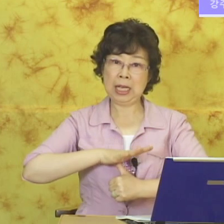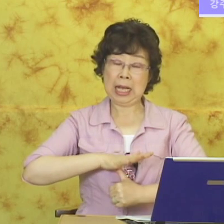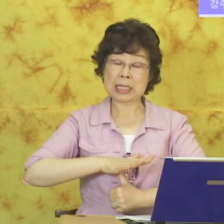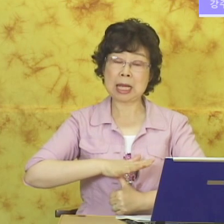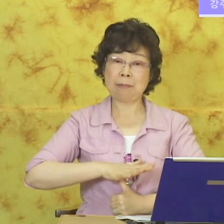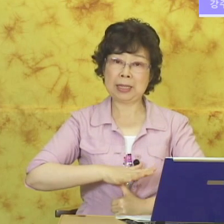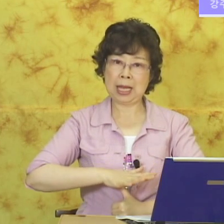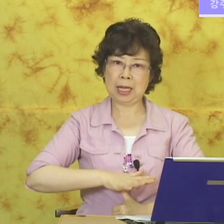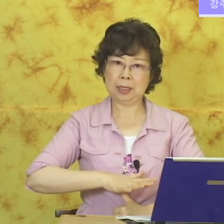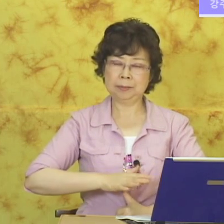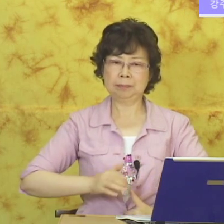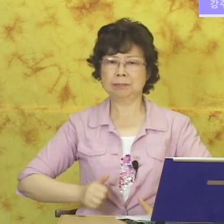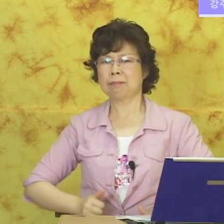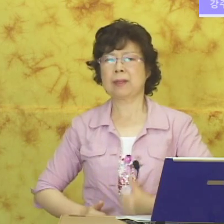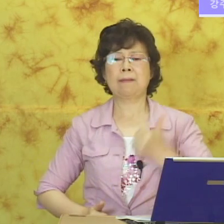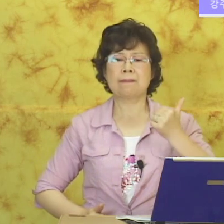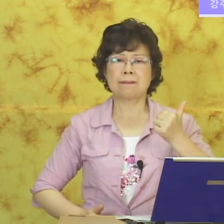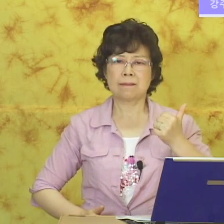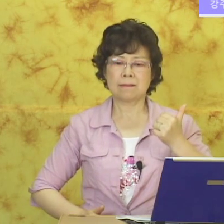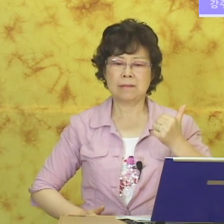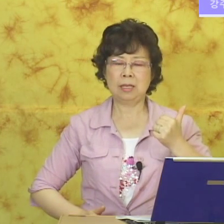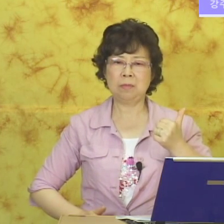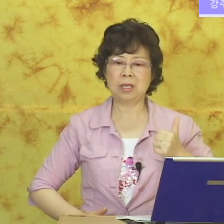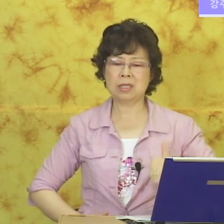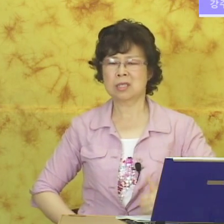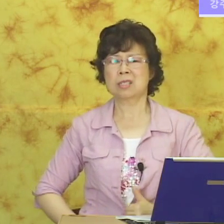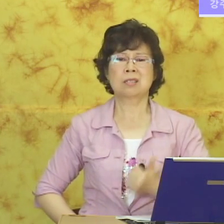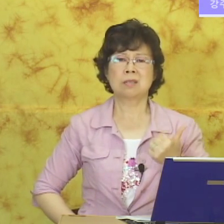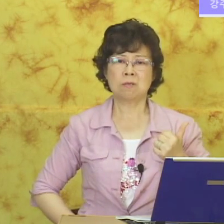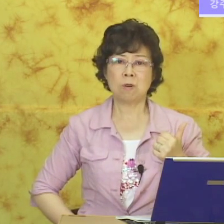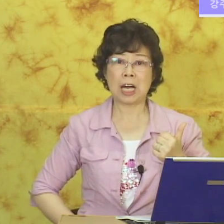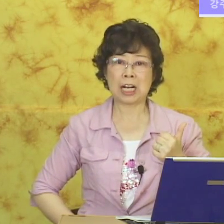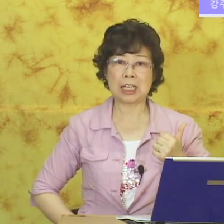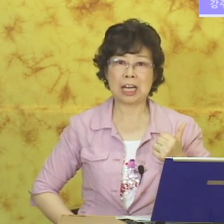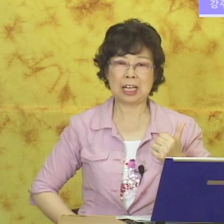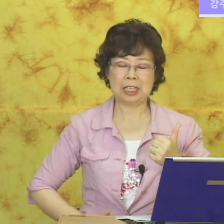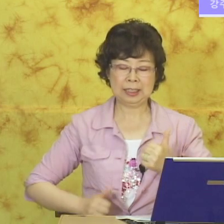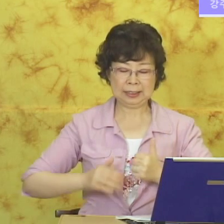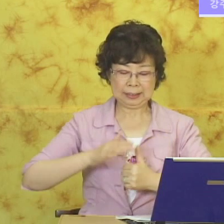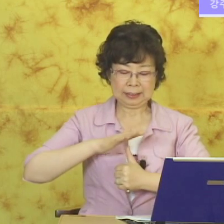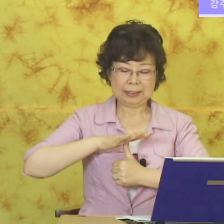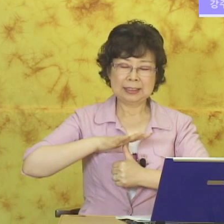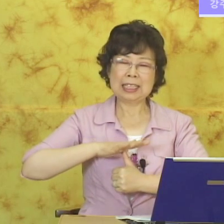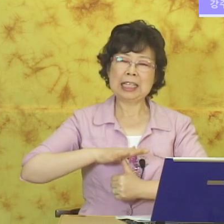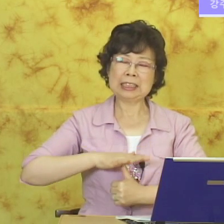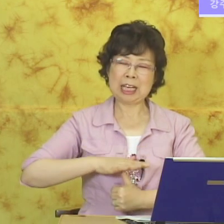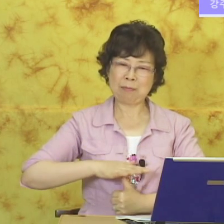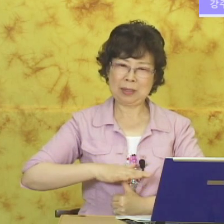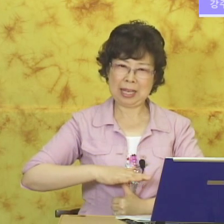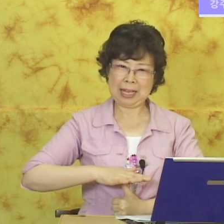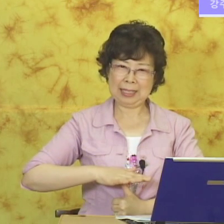참다. 이러면 화나다. 참다.